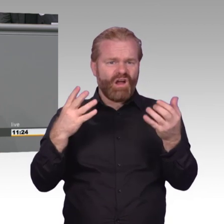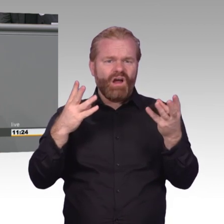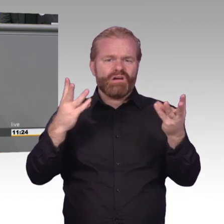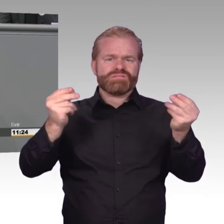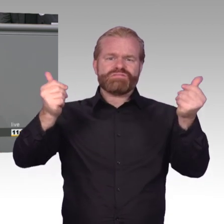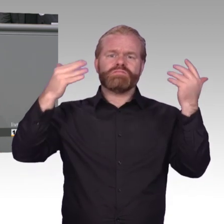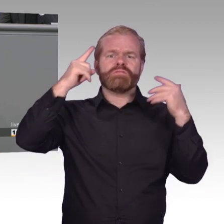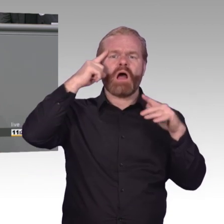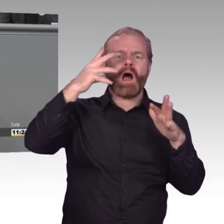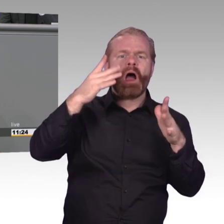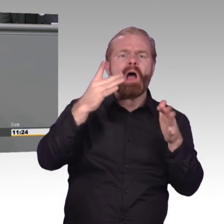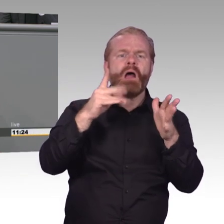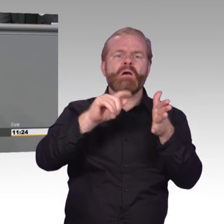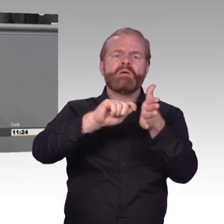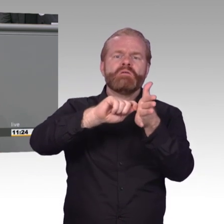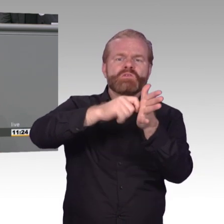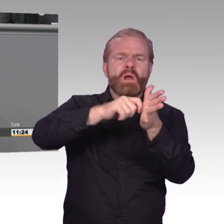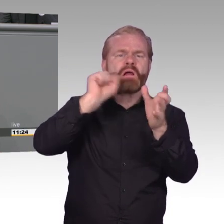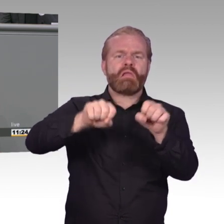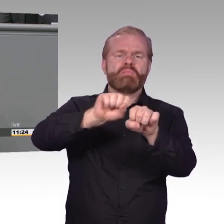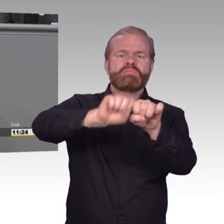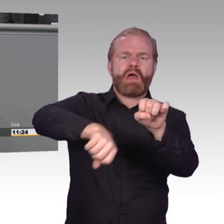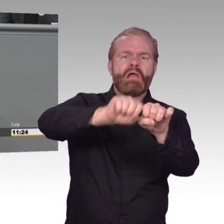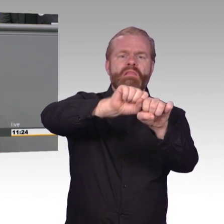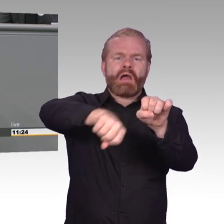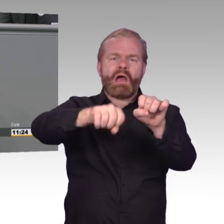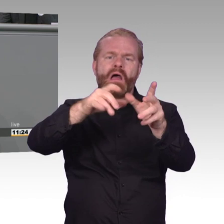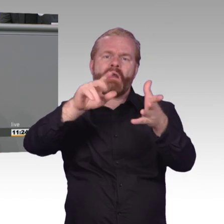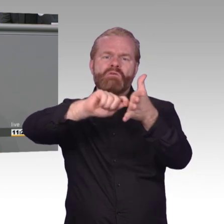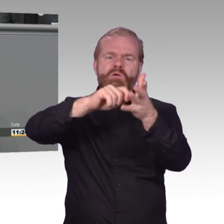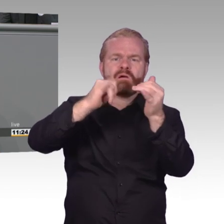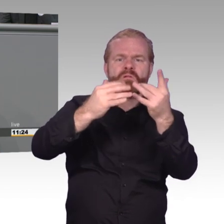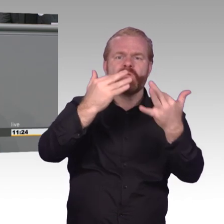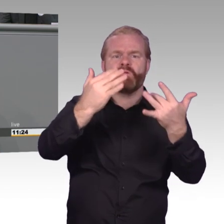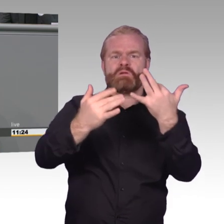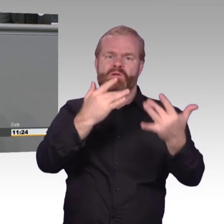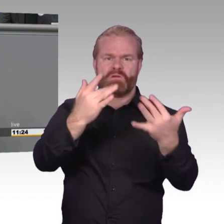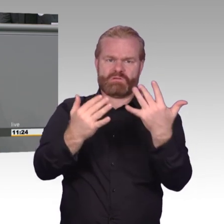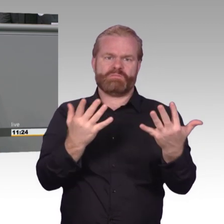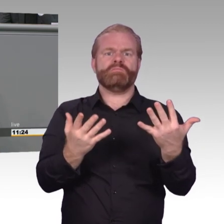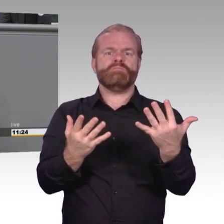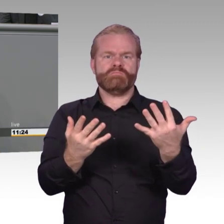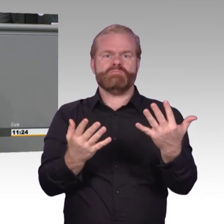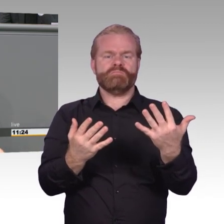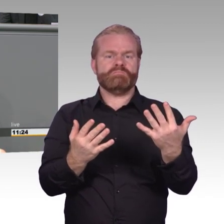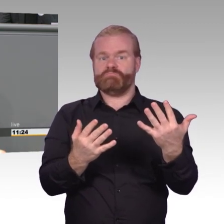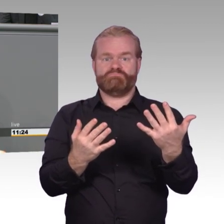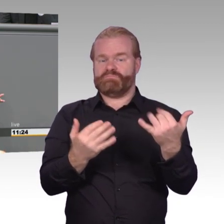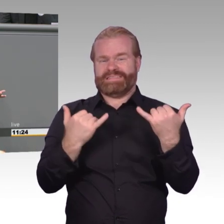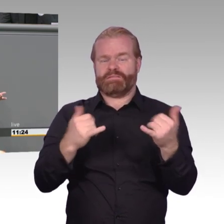hier wieder aufzuholen. Stattdessen geben wir allzu oft den Fußkranken. Im Zeitalter der Digitalisierung, in dem wir über